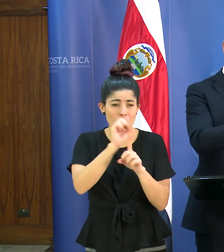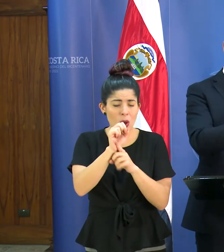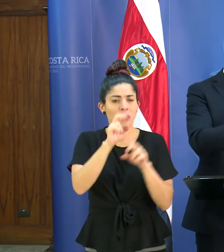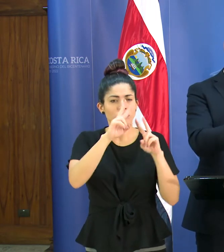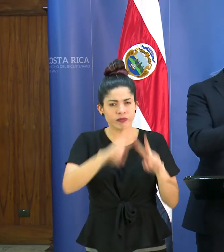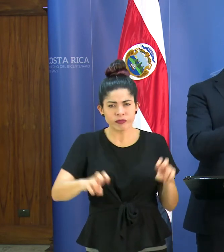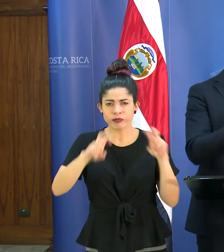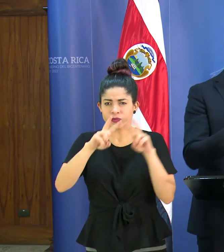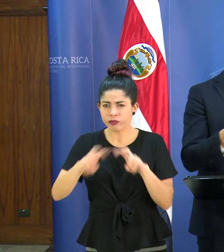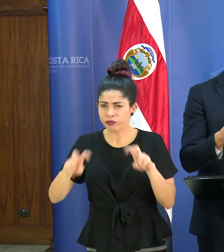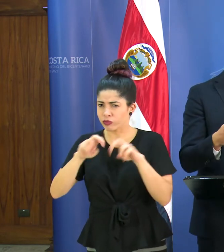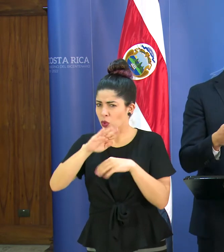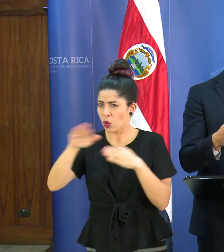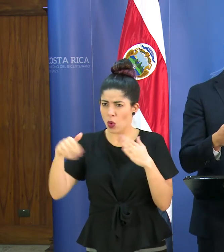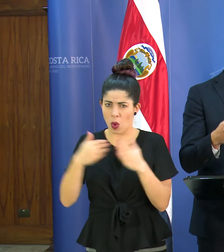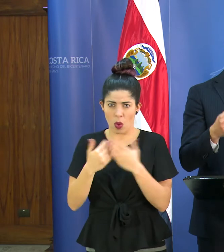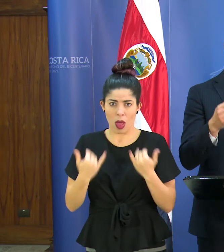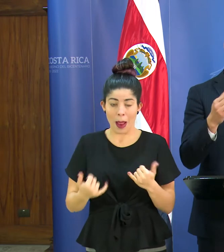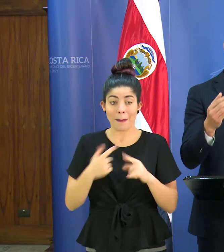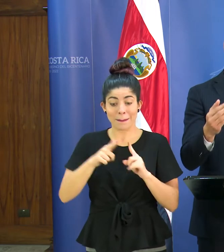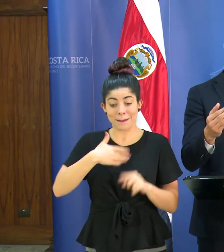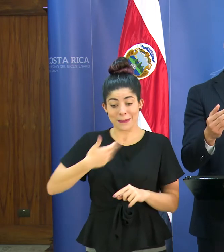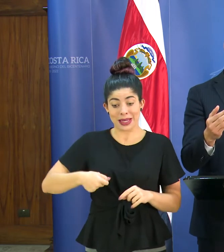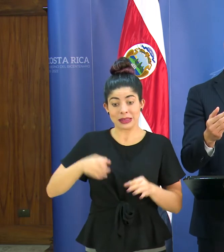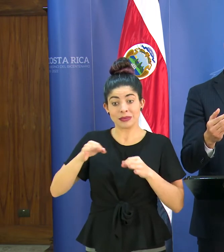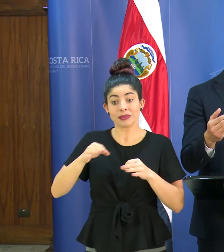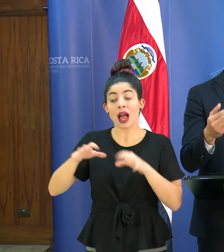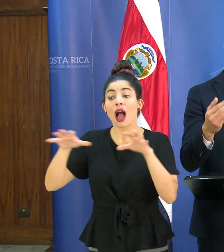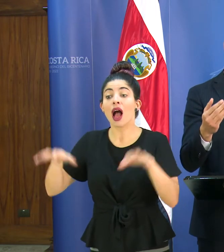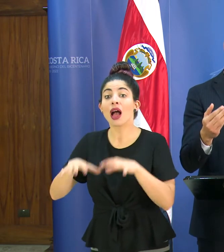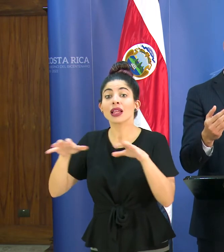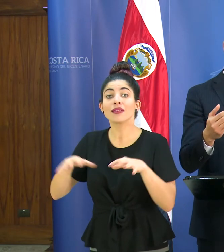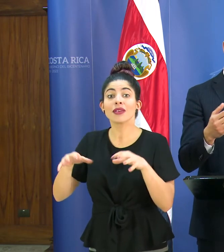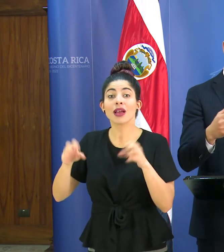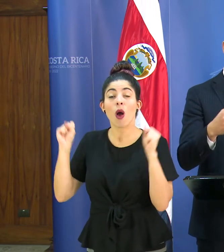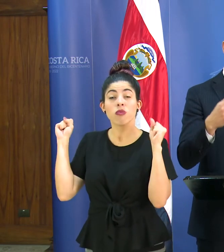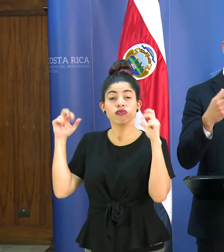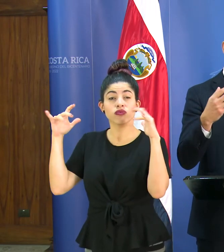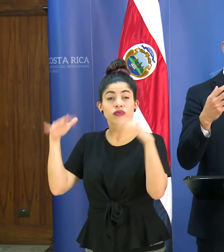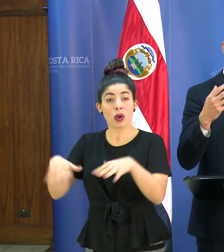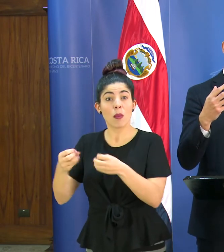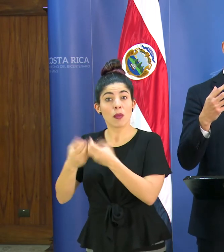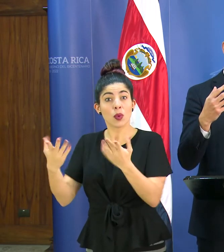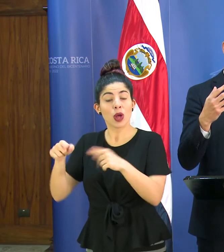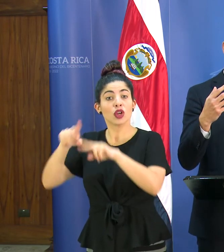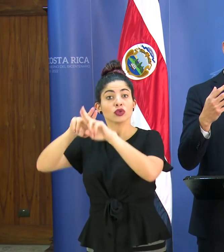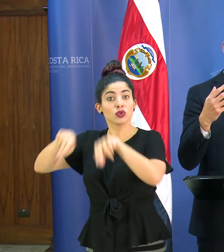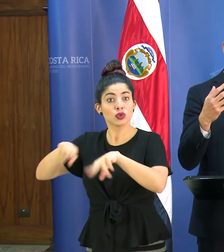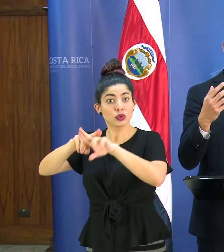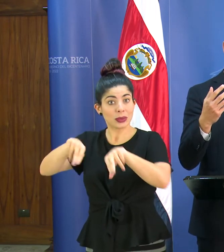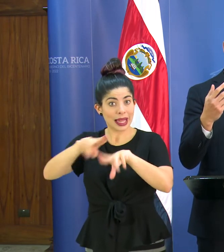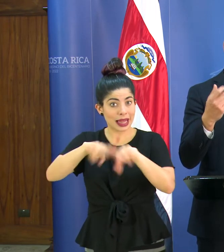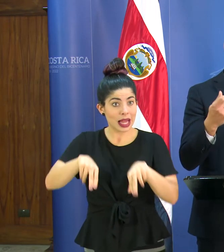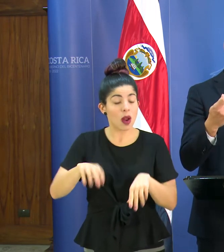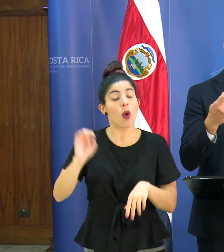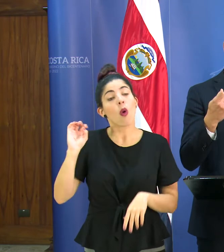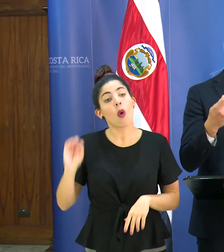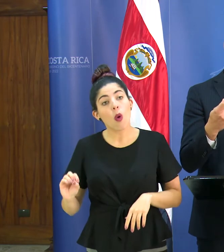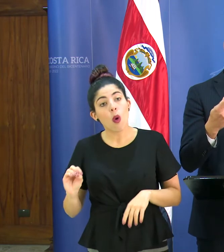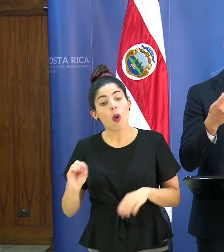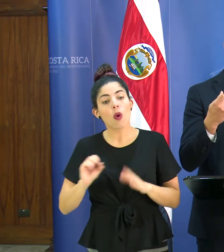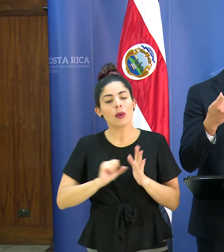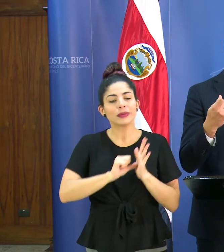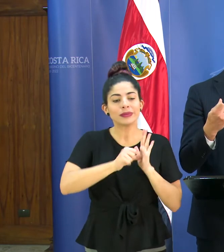estas medidas que anunció el presidente de suspender actividades de concentración masiva o de hacer